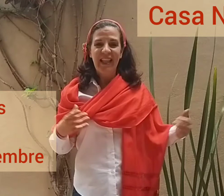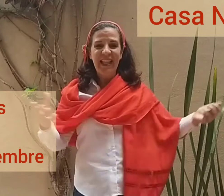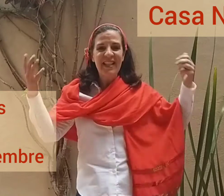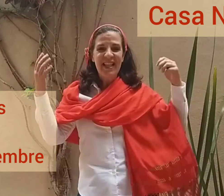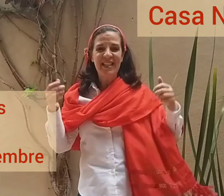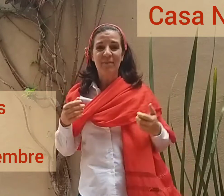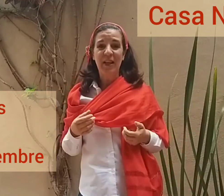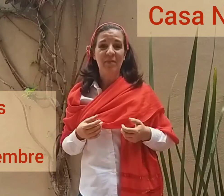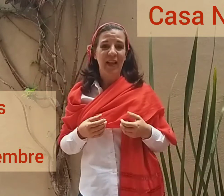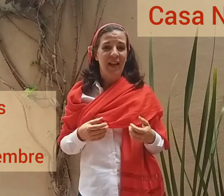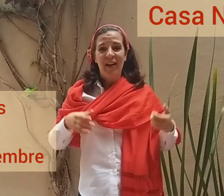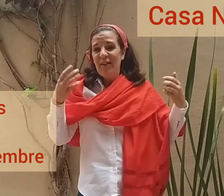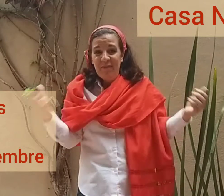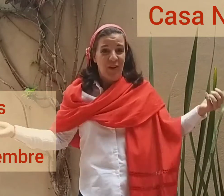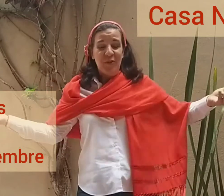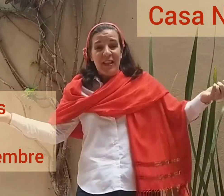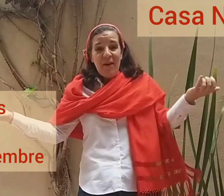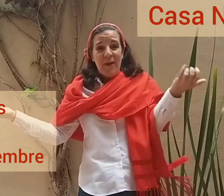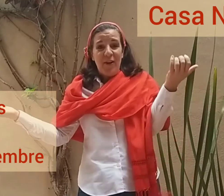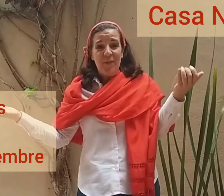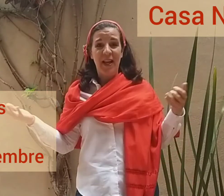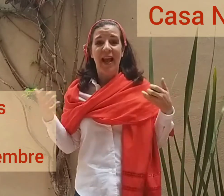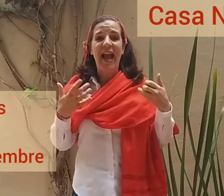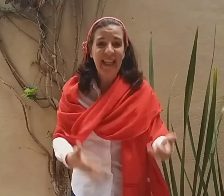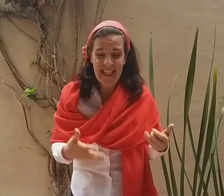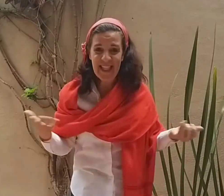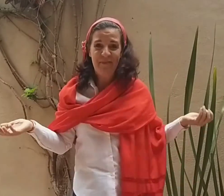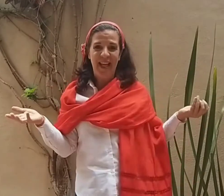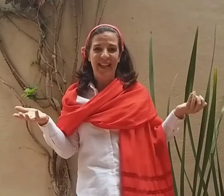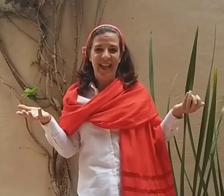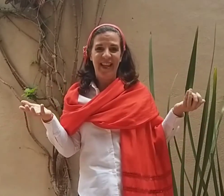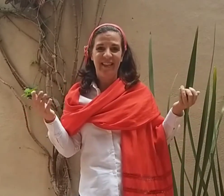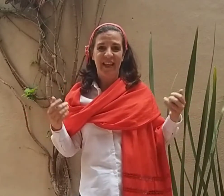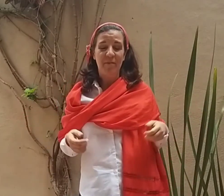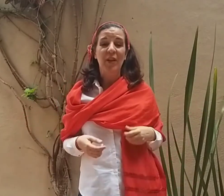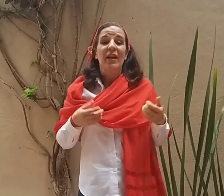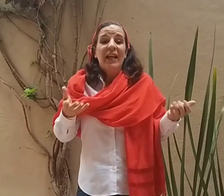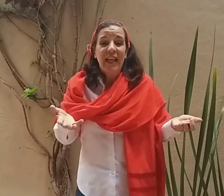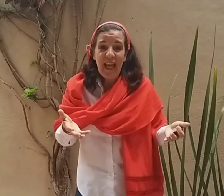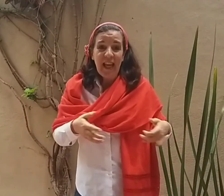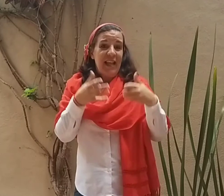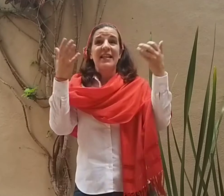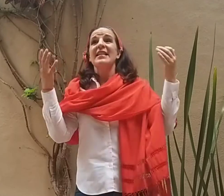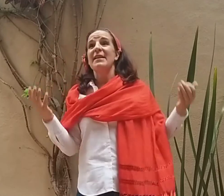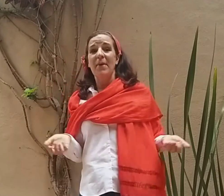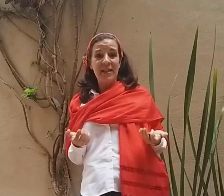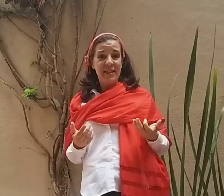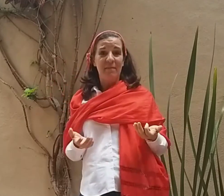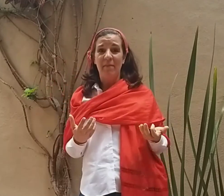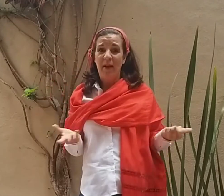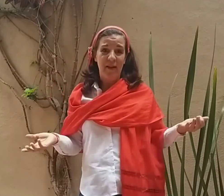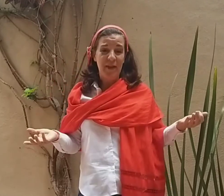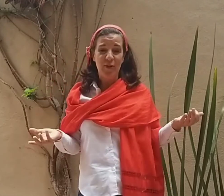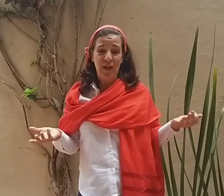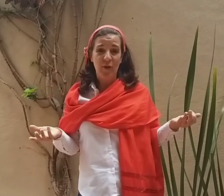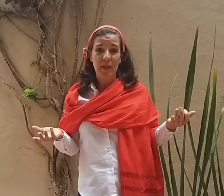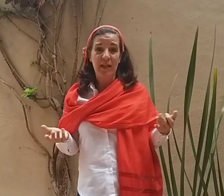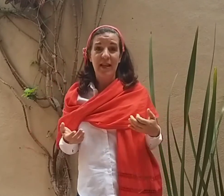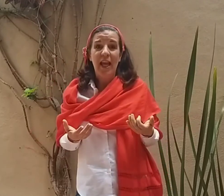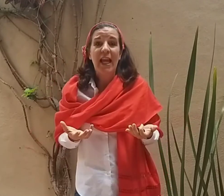15 de septiembre, un día para comer aquí en San Miguel de Allende. ¿Qué es este mes tan maravilloso de comidas? El